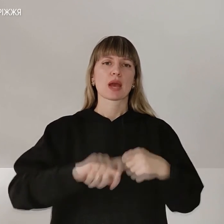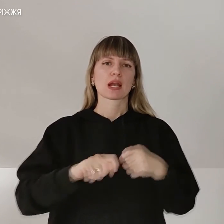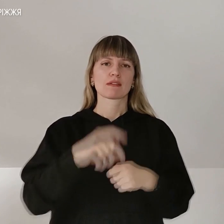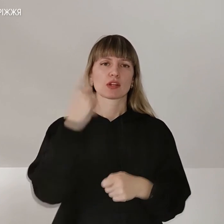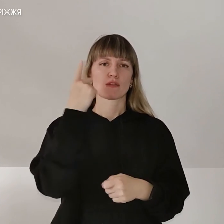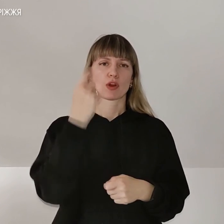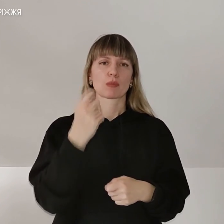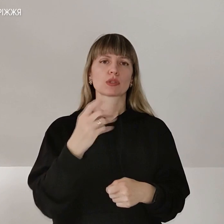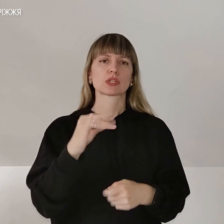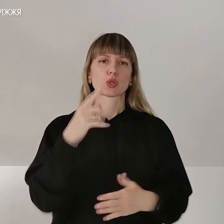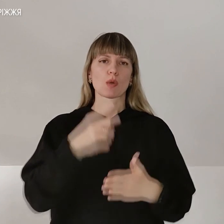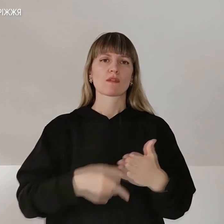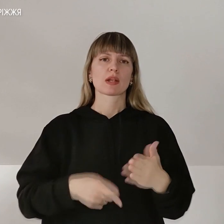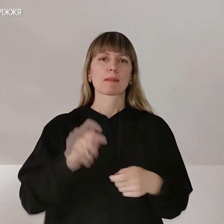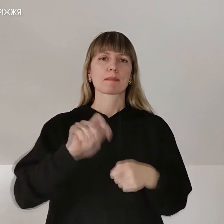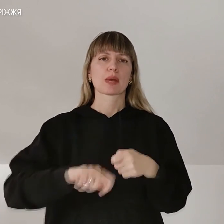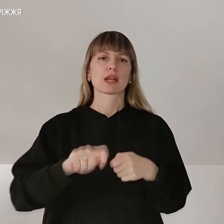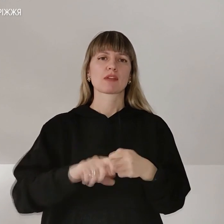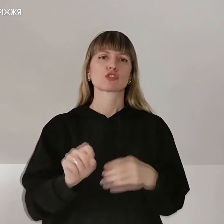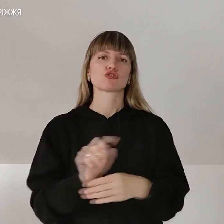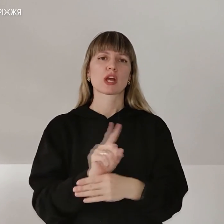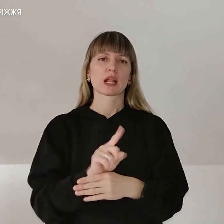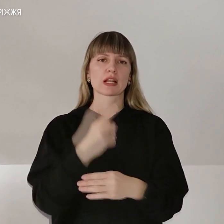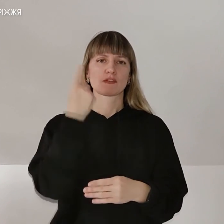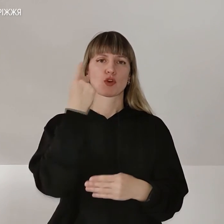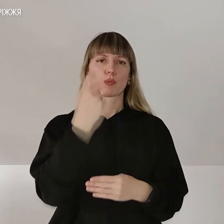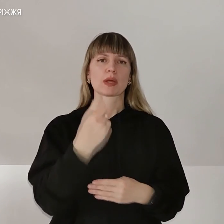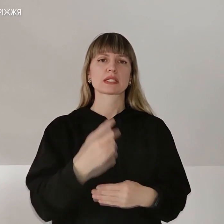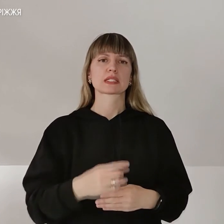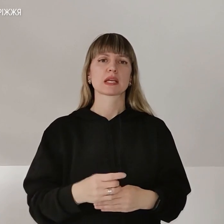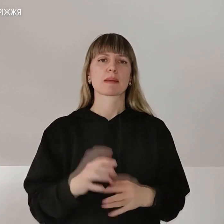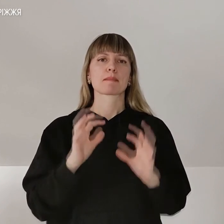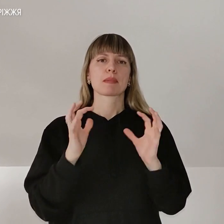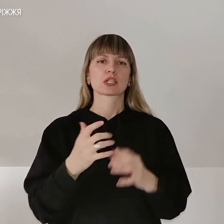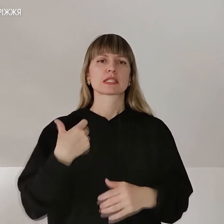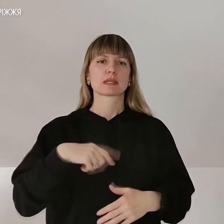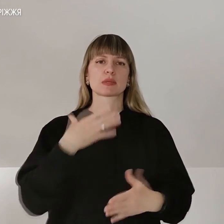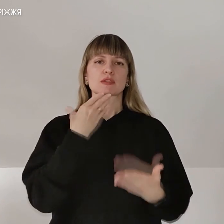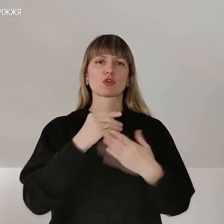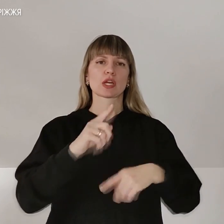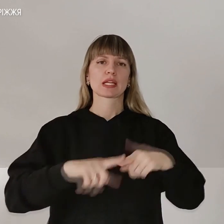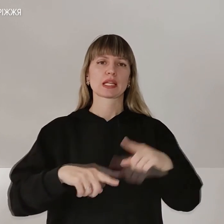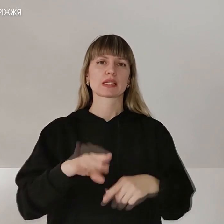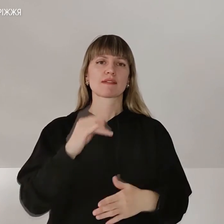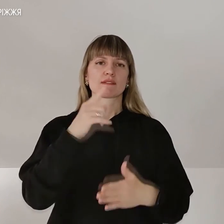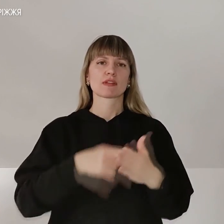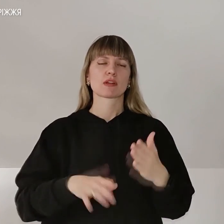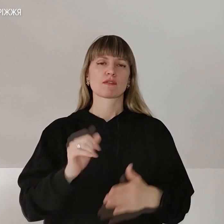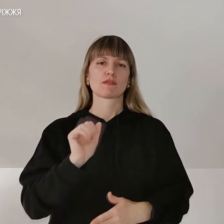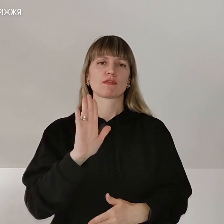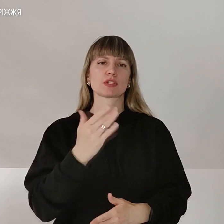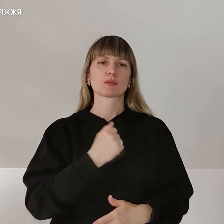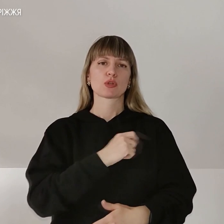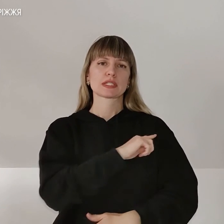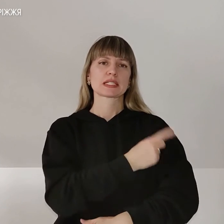інформацію і довіряйте перевіреним джерелам інформації. Бережіть себе та своїх рідних та віримо в Суспільні сили України.